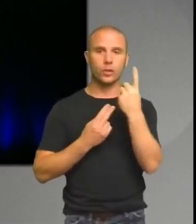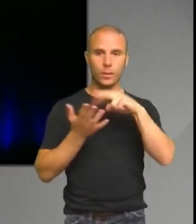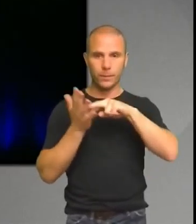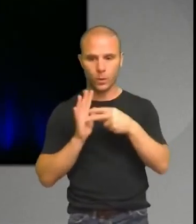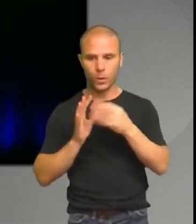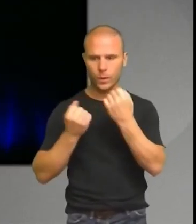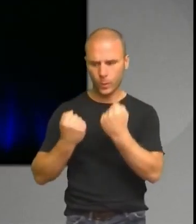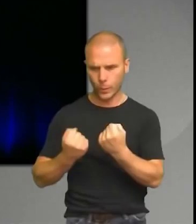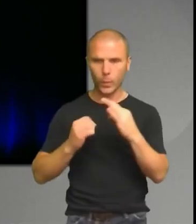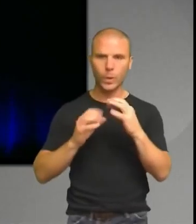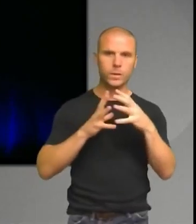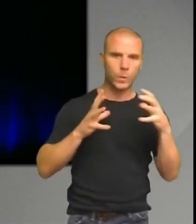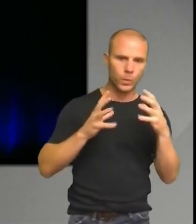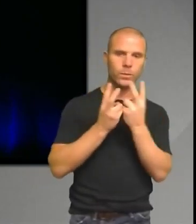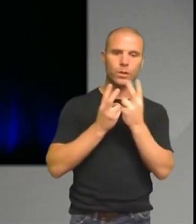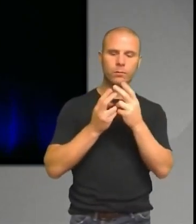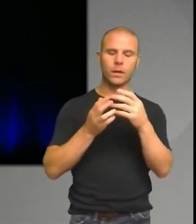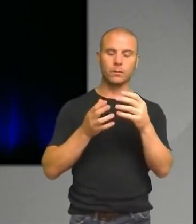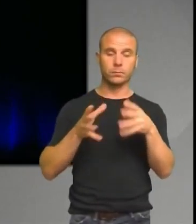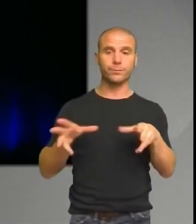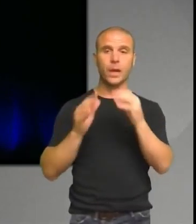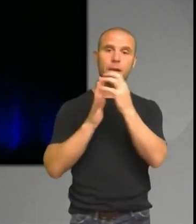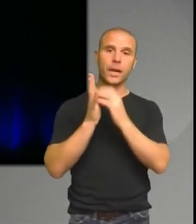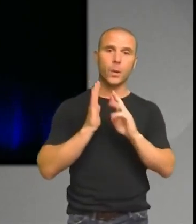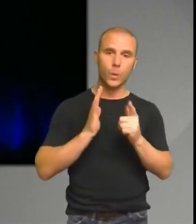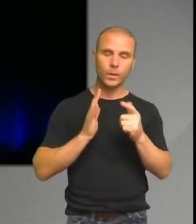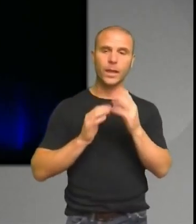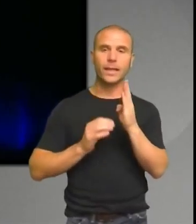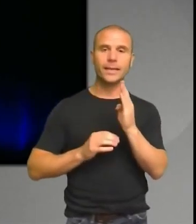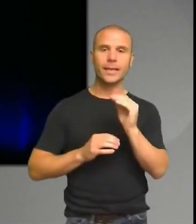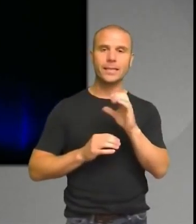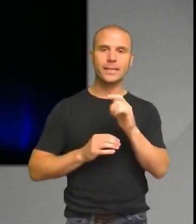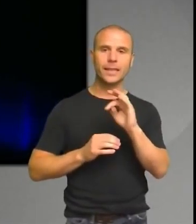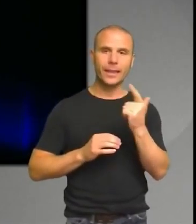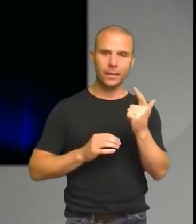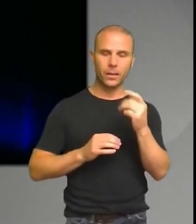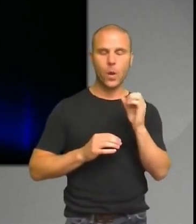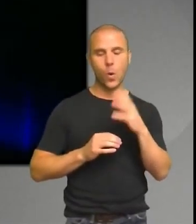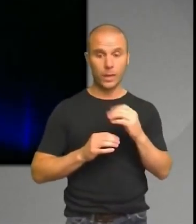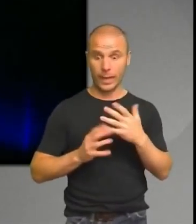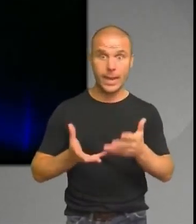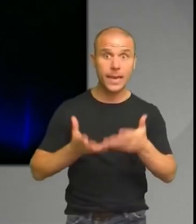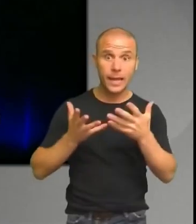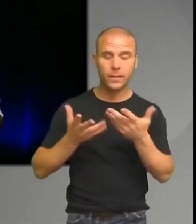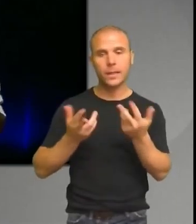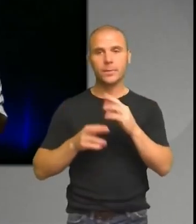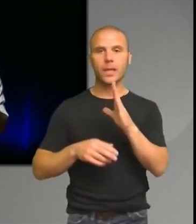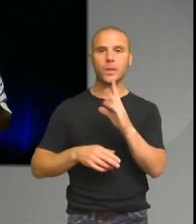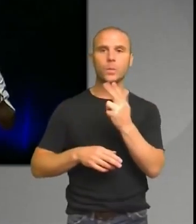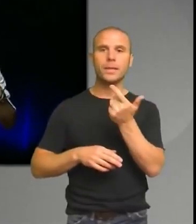planetens densitet. Men så är det stor och lätt, ungefär som djupet, djup av gas är en liten och relativt tung. Till exempel